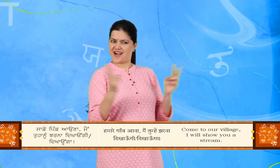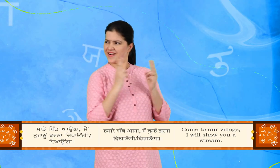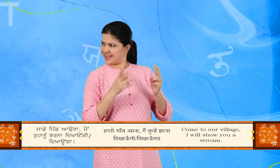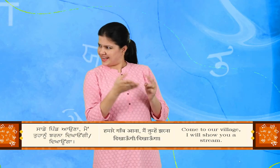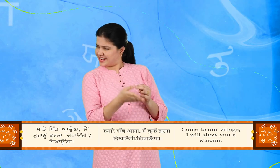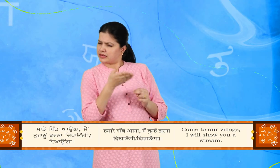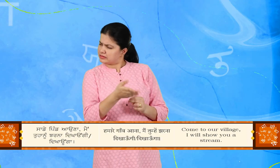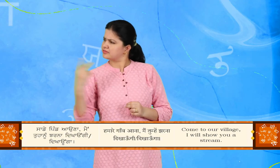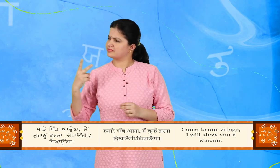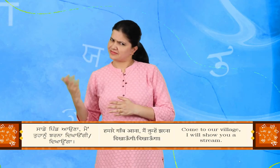मैं तौणनों चर्ना दिखाऊंगी